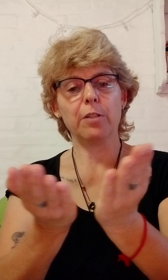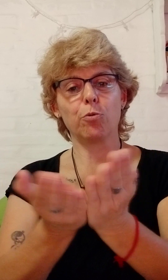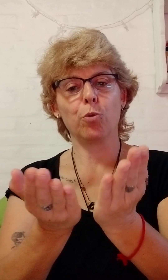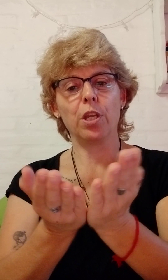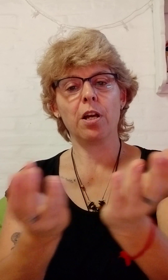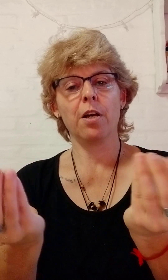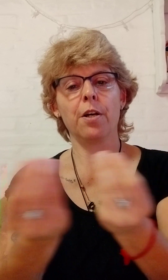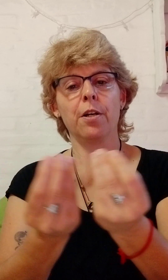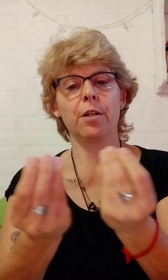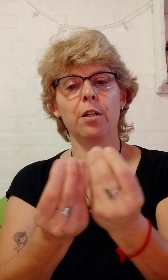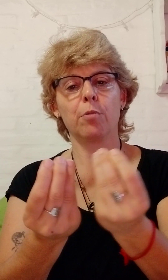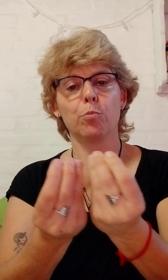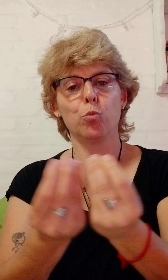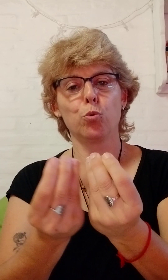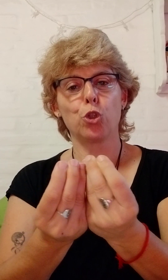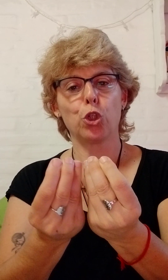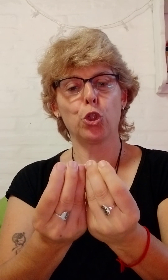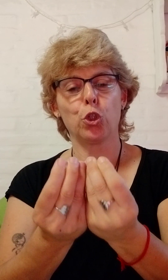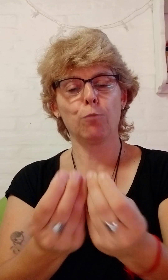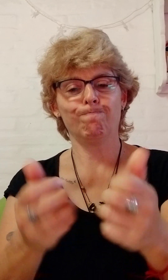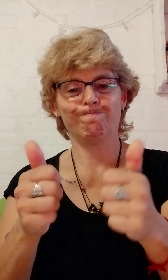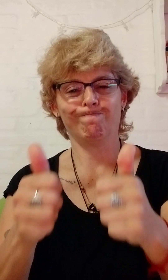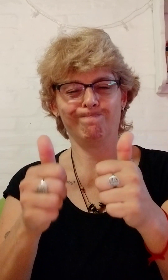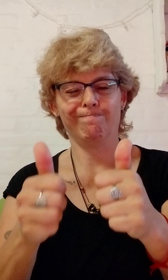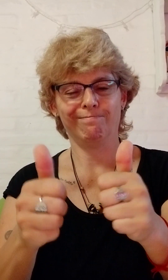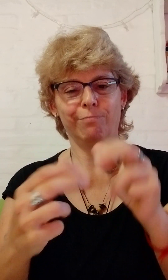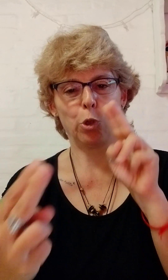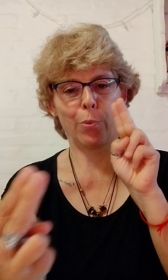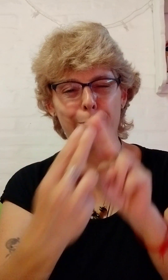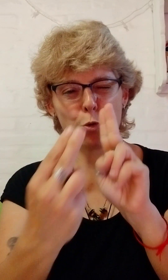A estudiar. Mucho. Nos vemos. vemos.